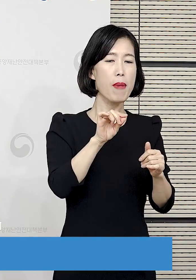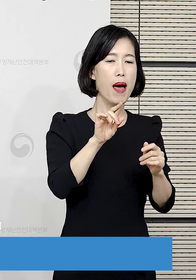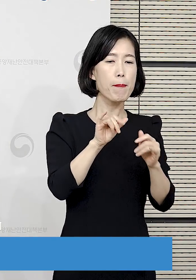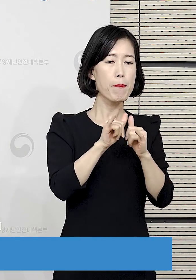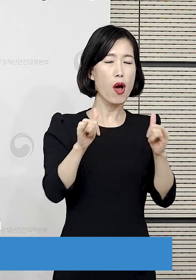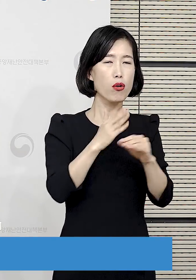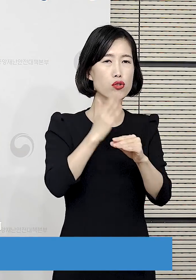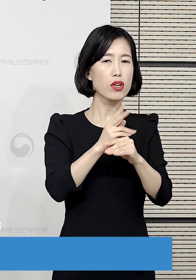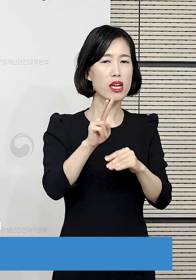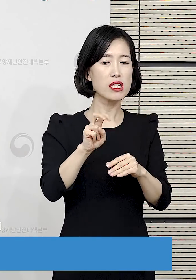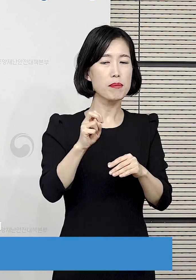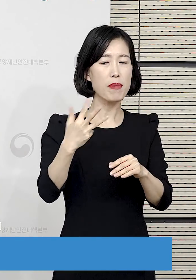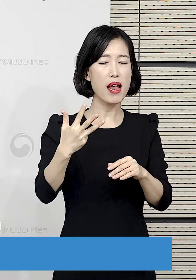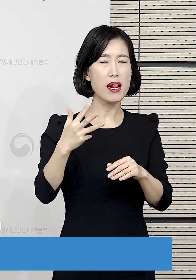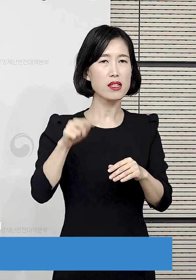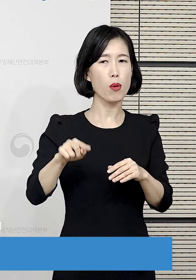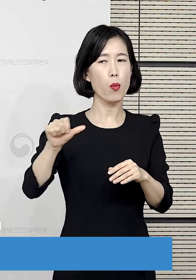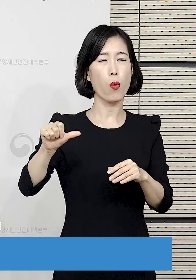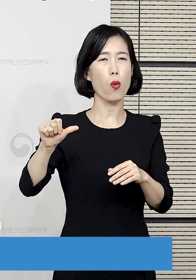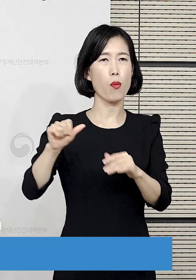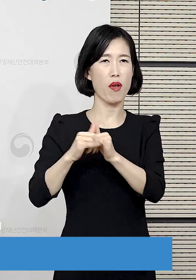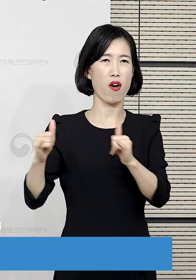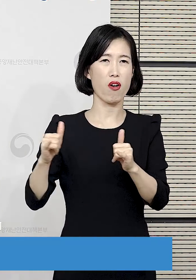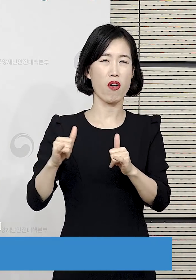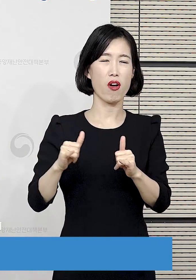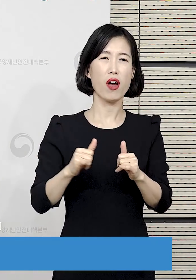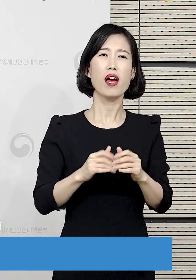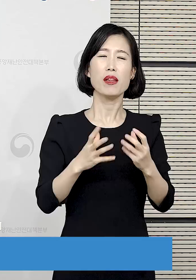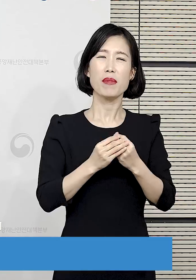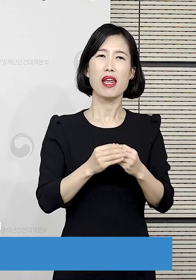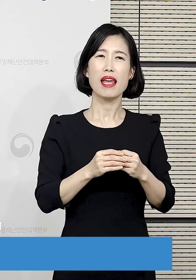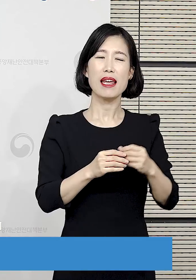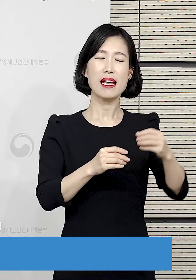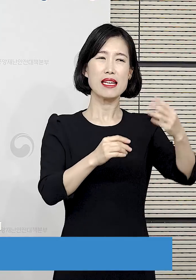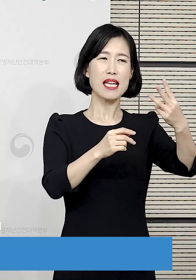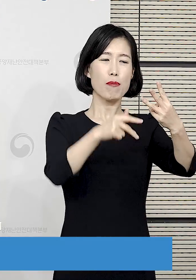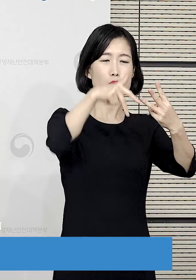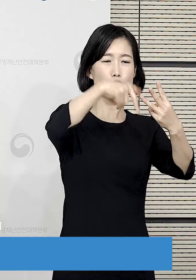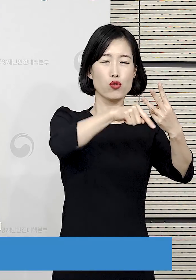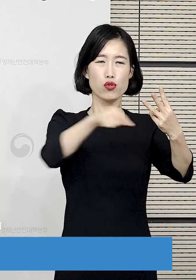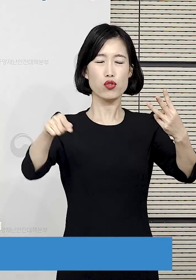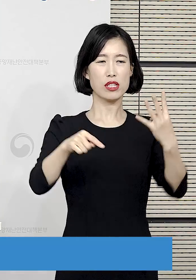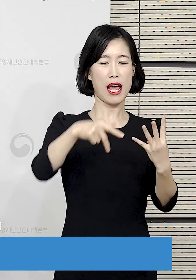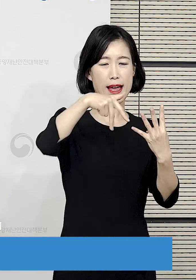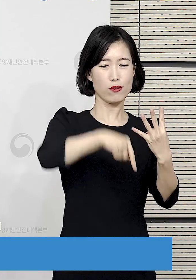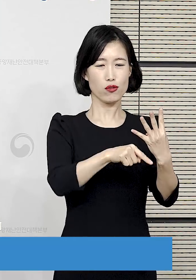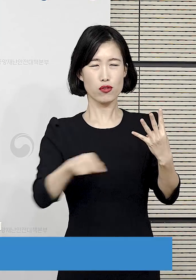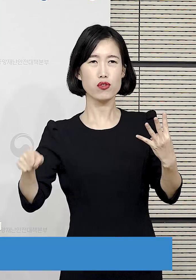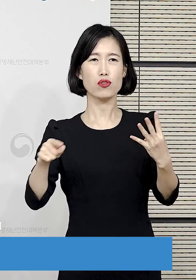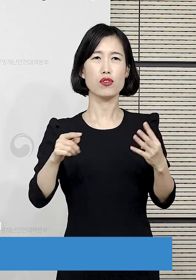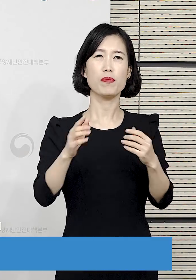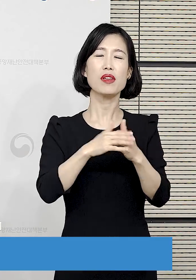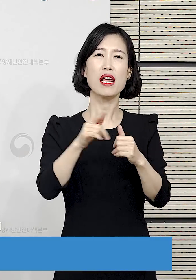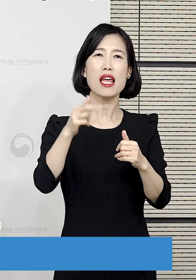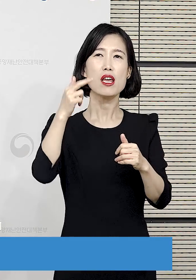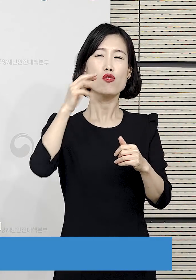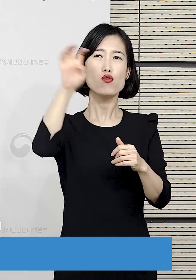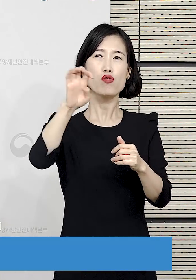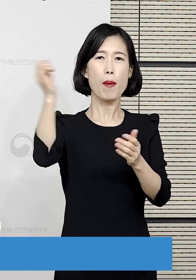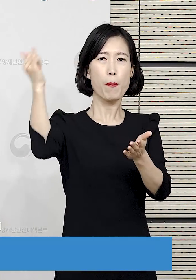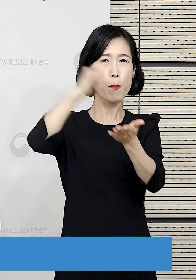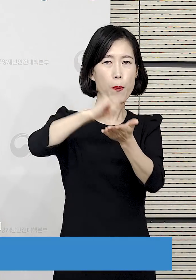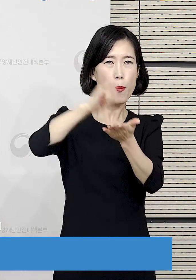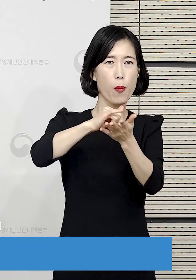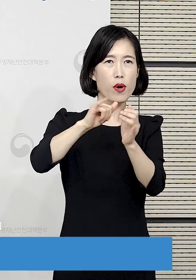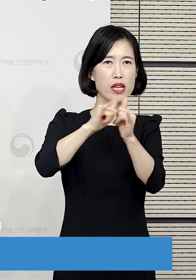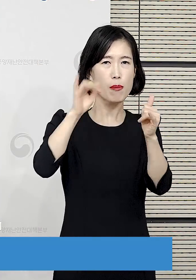미국발 입국자는 1만 명당 확진 수가 28.5명입니다. 그래서 물론 1주 차에 차이가